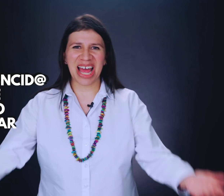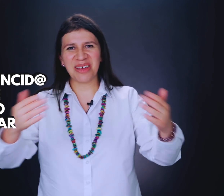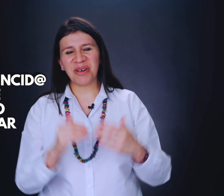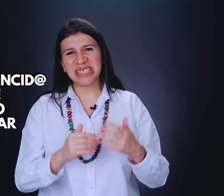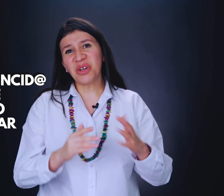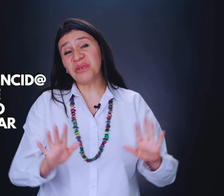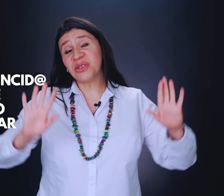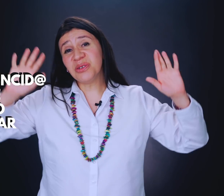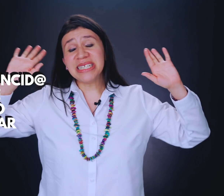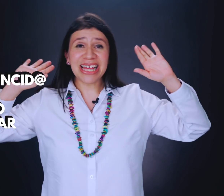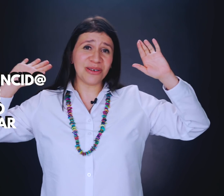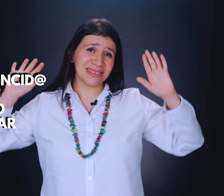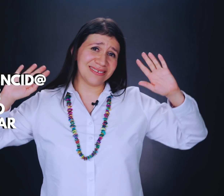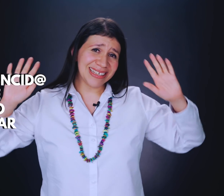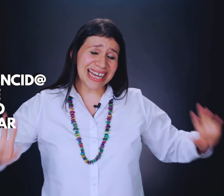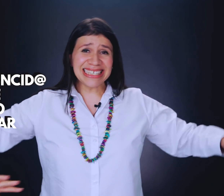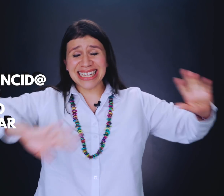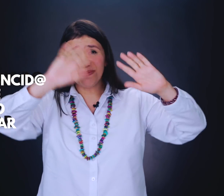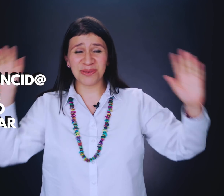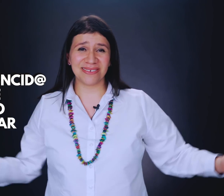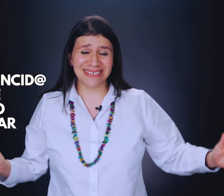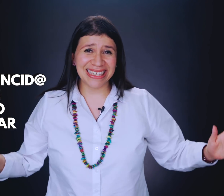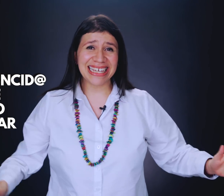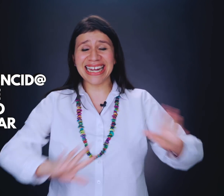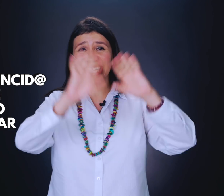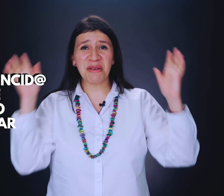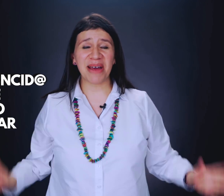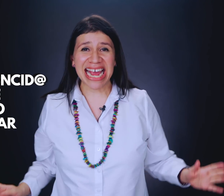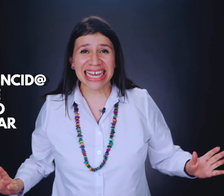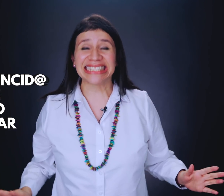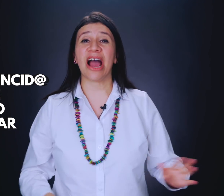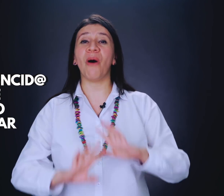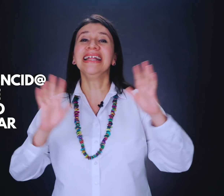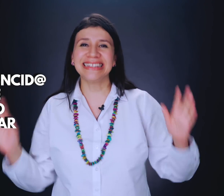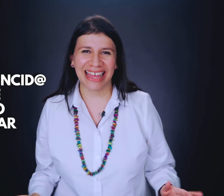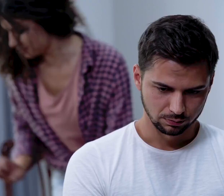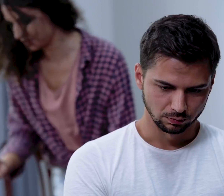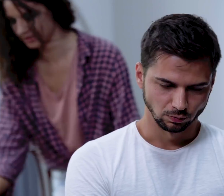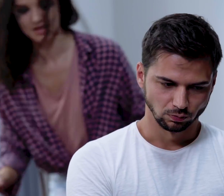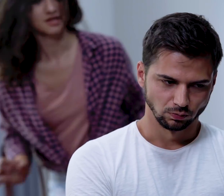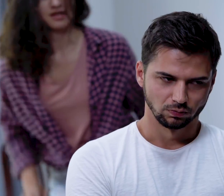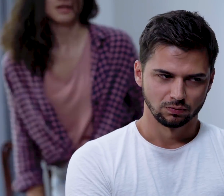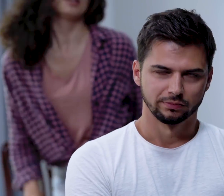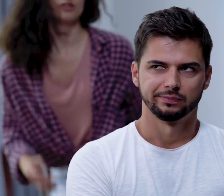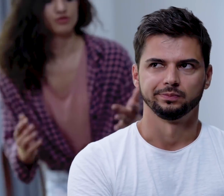O alguien puede decir, no, pues yo soy bien celoso, ¿no? Y casi, casi, pues quien quiera ser mi pareja que se aguante, porque yo soy de esa manera.